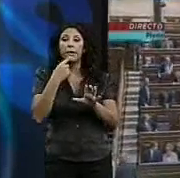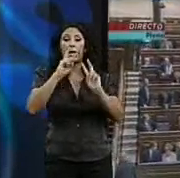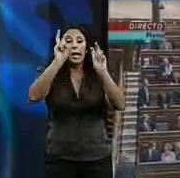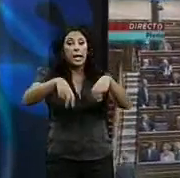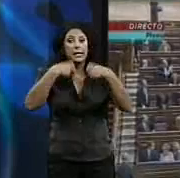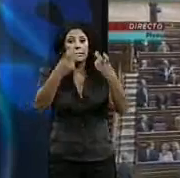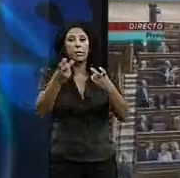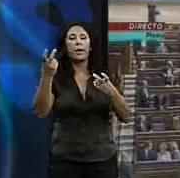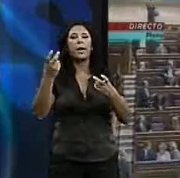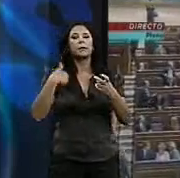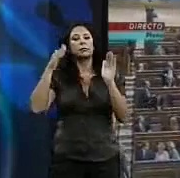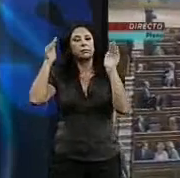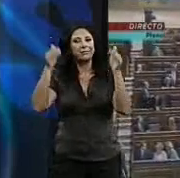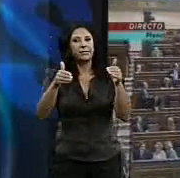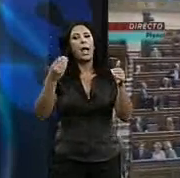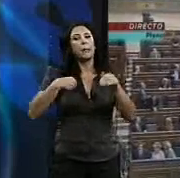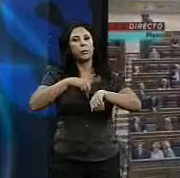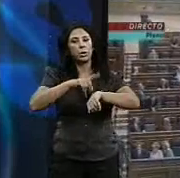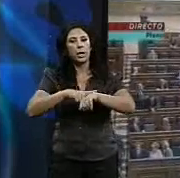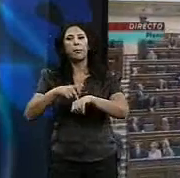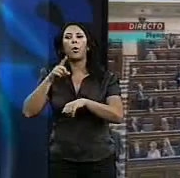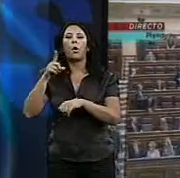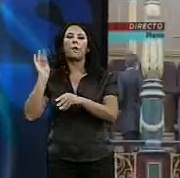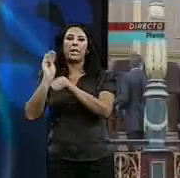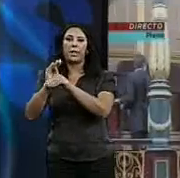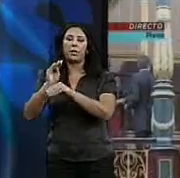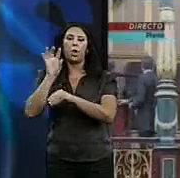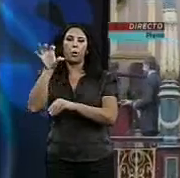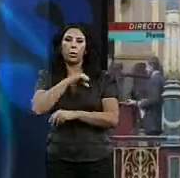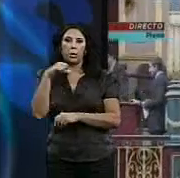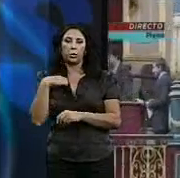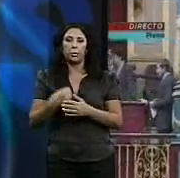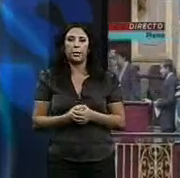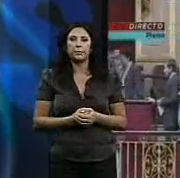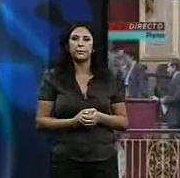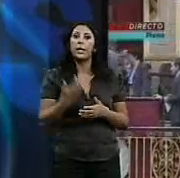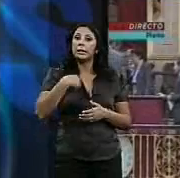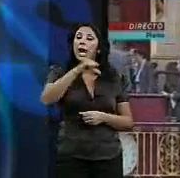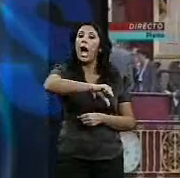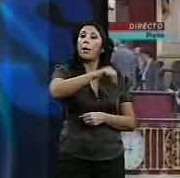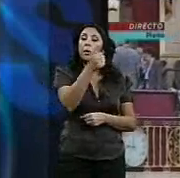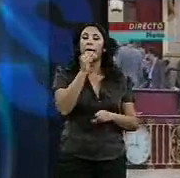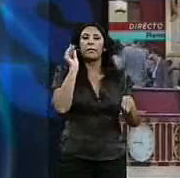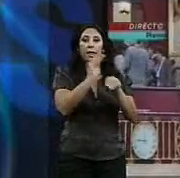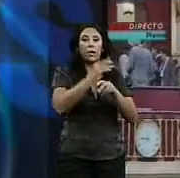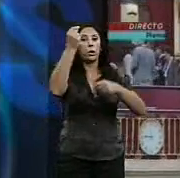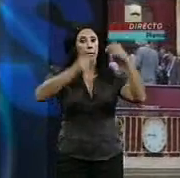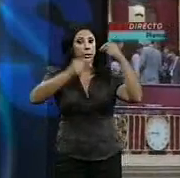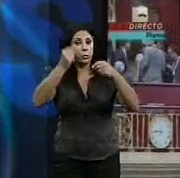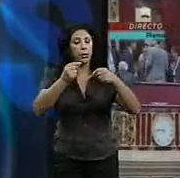de forma coherente y paralela a la financiación autonómica. Una vez aprobada la financiación y los presupuestos Martínez critica